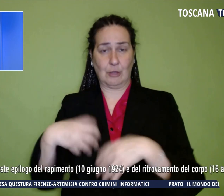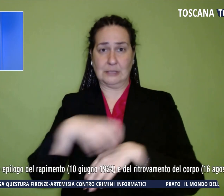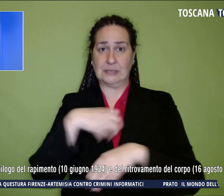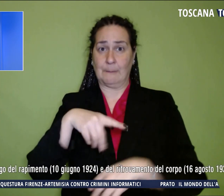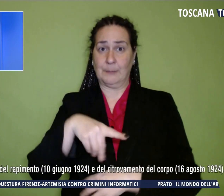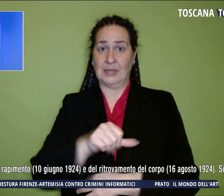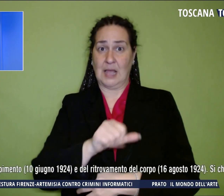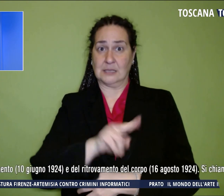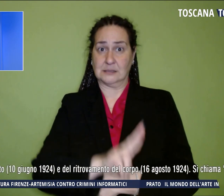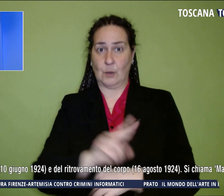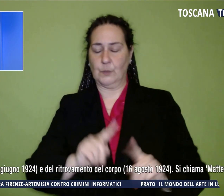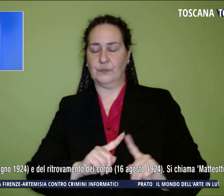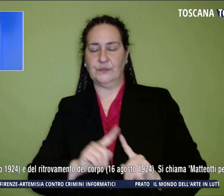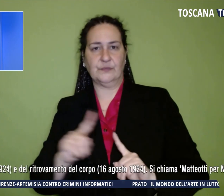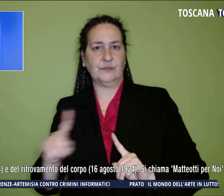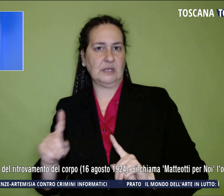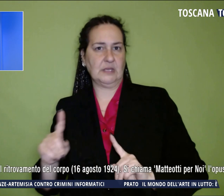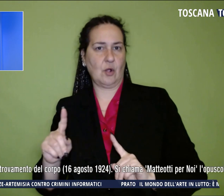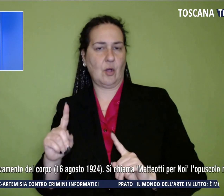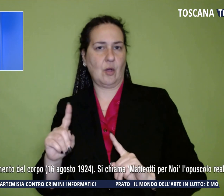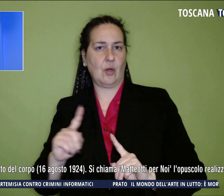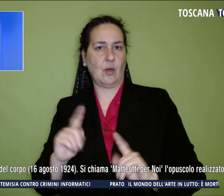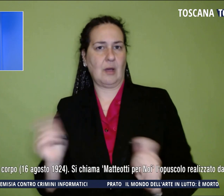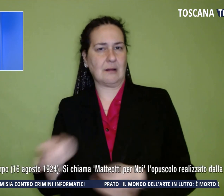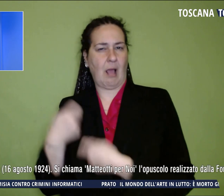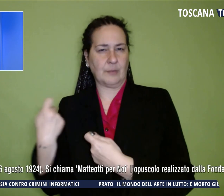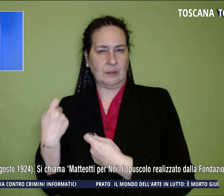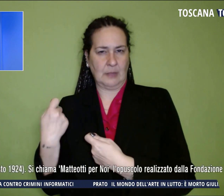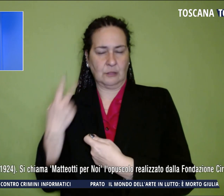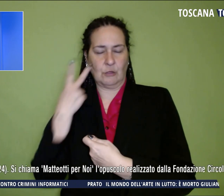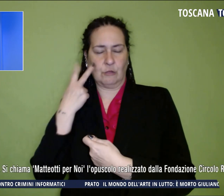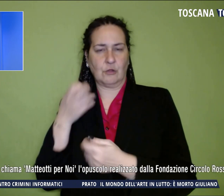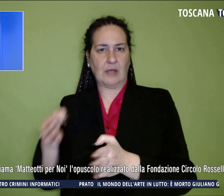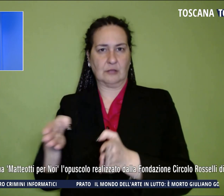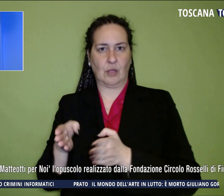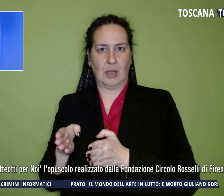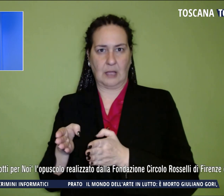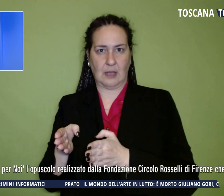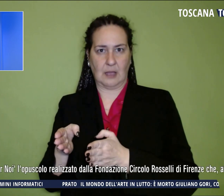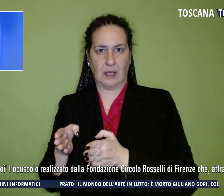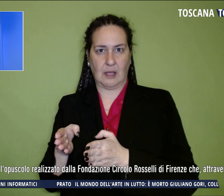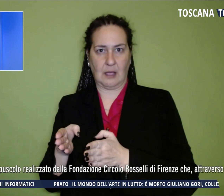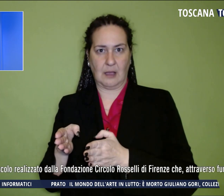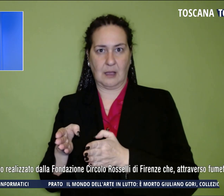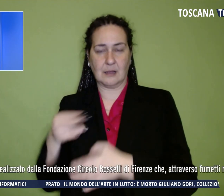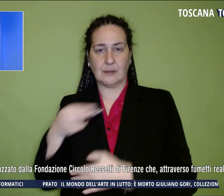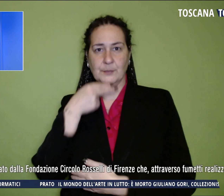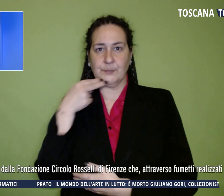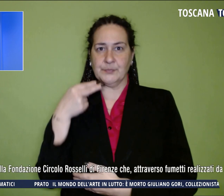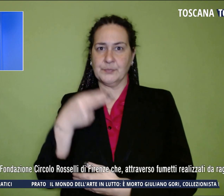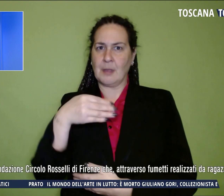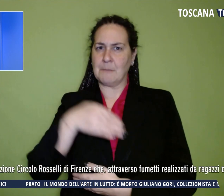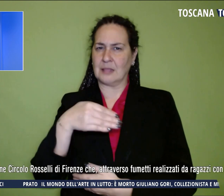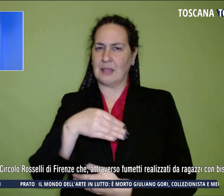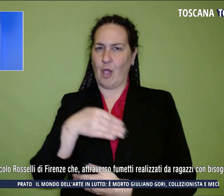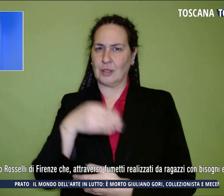triste epilogo del rapimento e del ritrovamento del corpo, si chiama Matteotti per noi ed è l'opuscolo